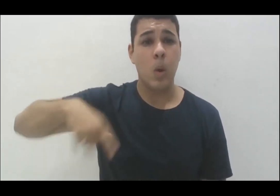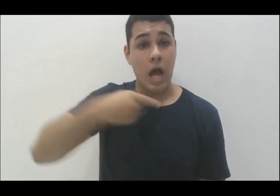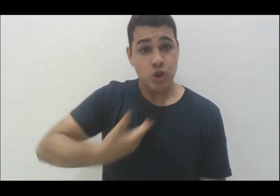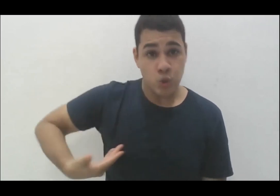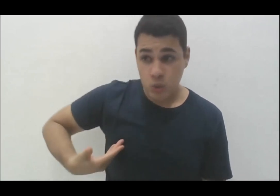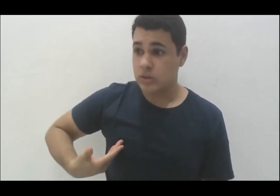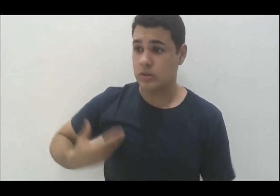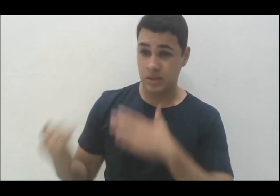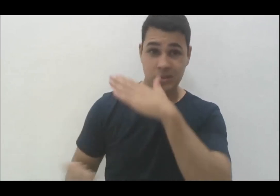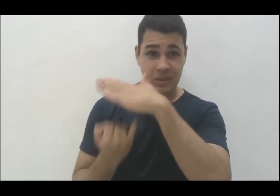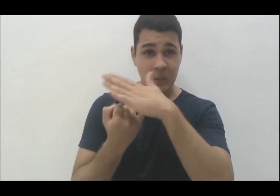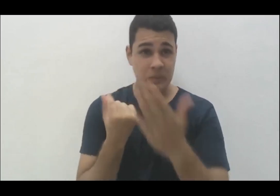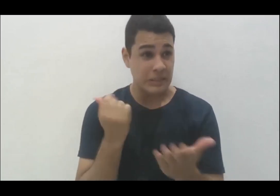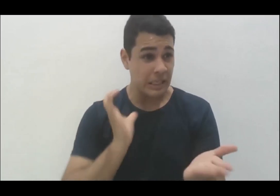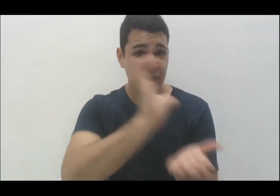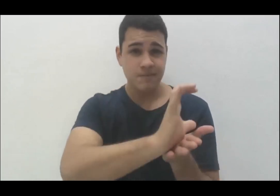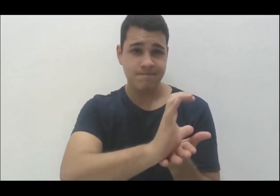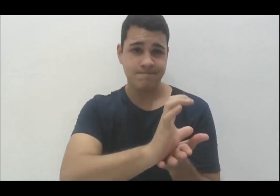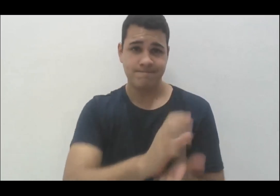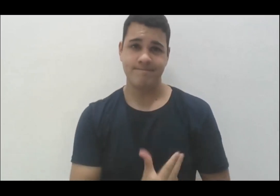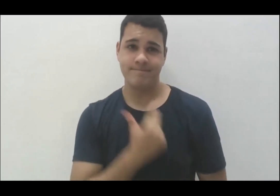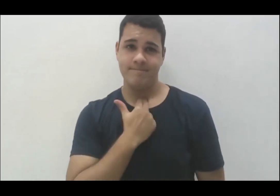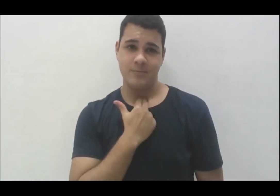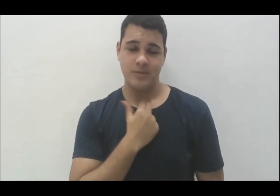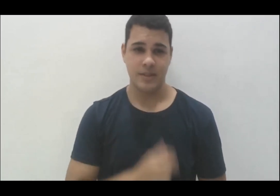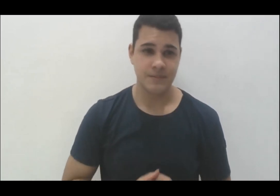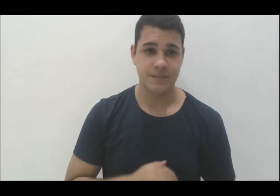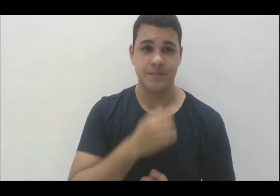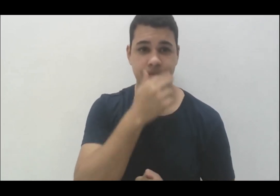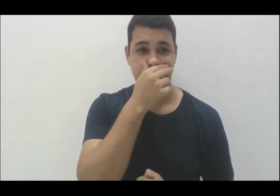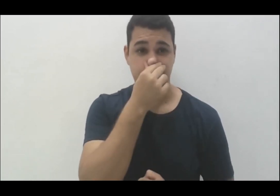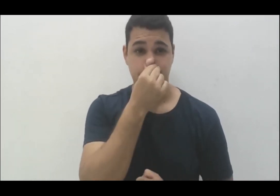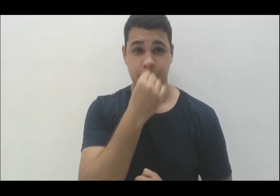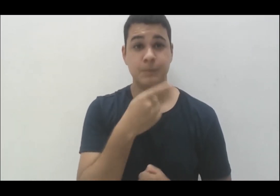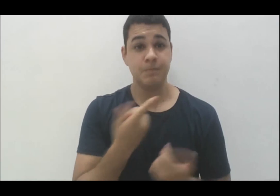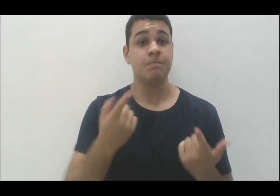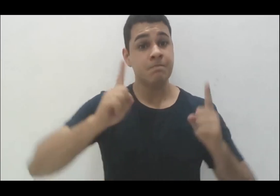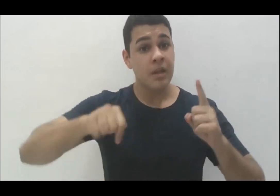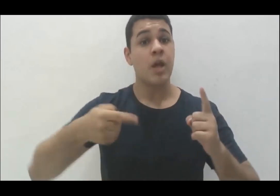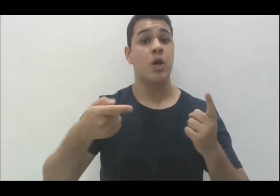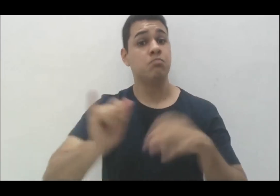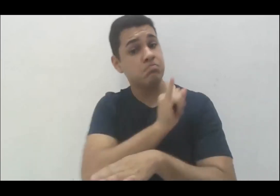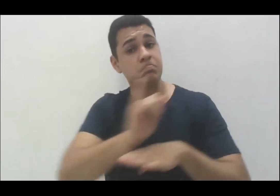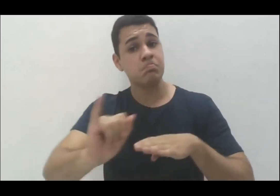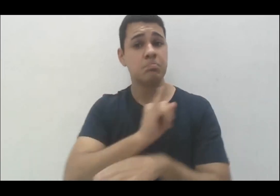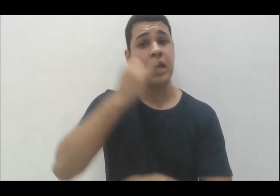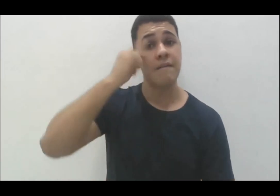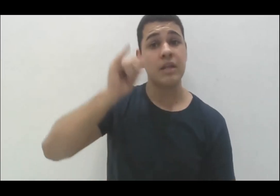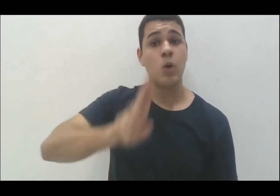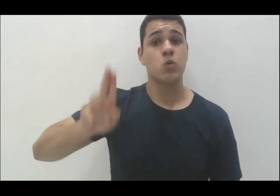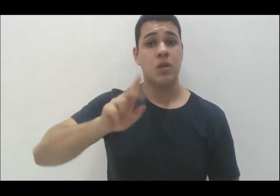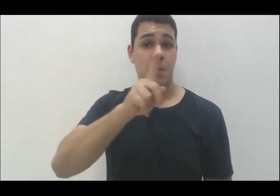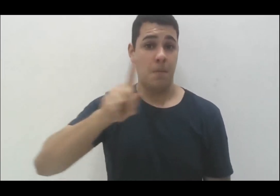condições de pagar. Mas, é uma maneira da gente não usar o PowerPoint porque você usa o